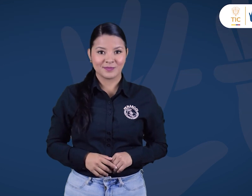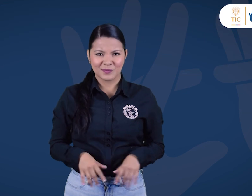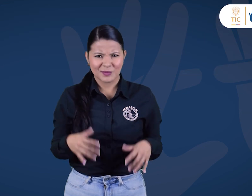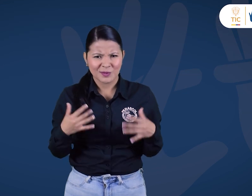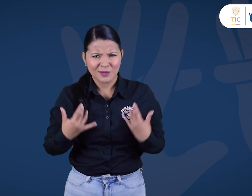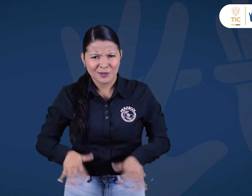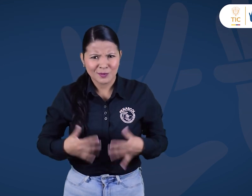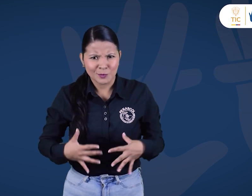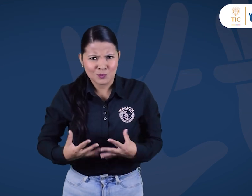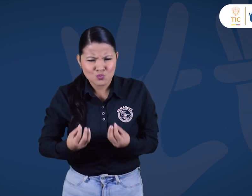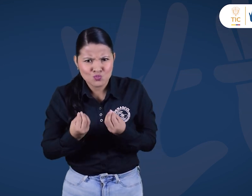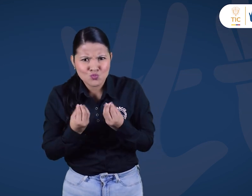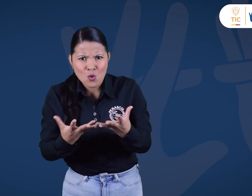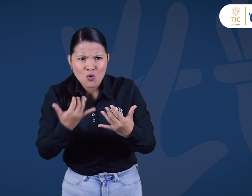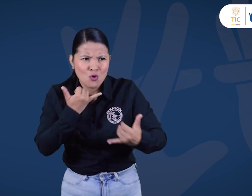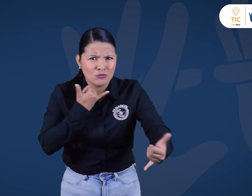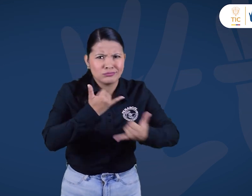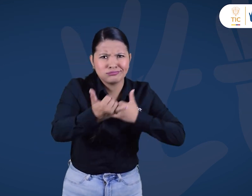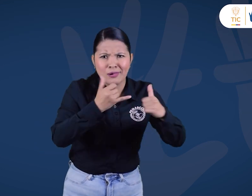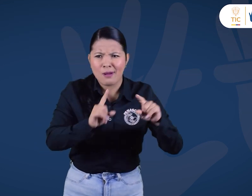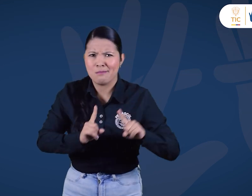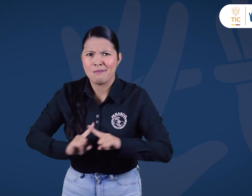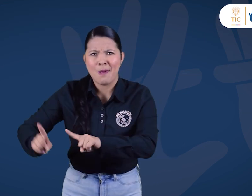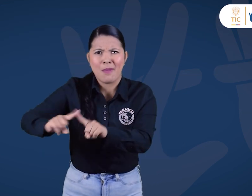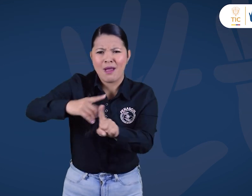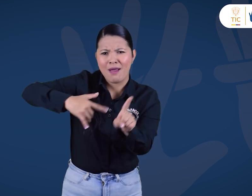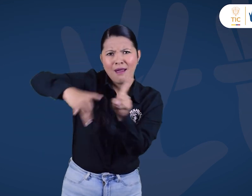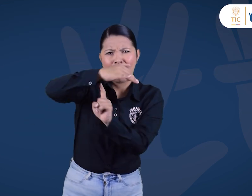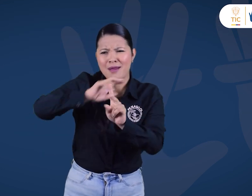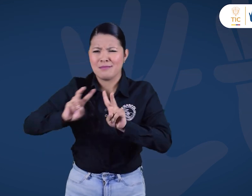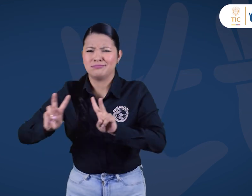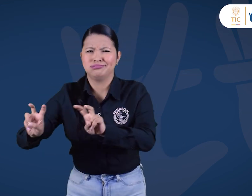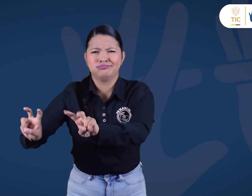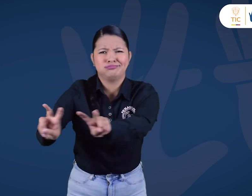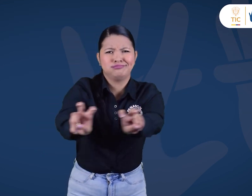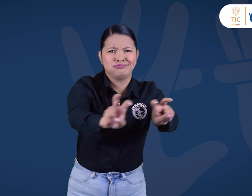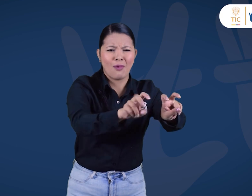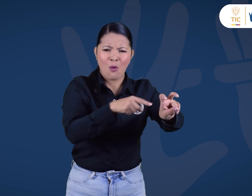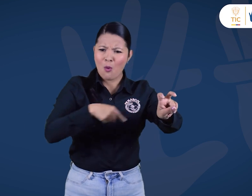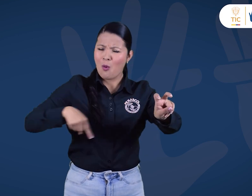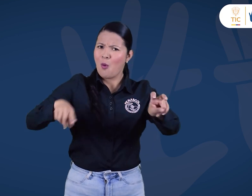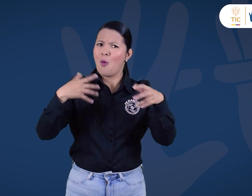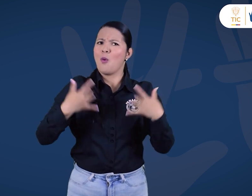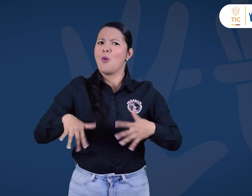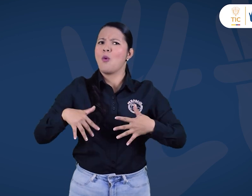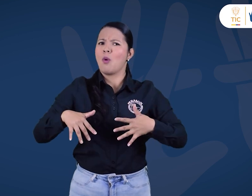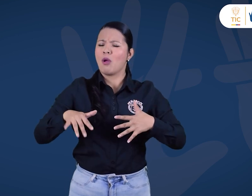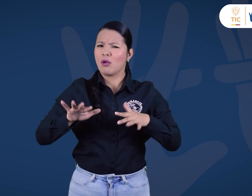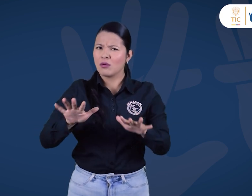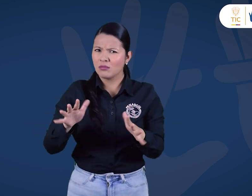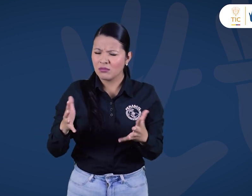Hemos visto los distintos contextos en los que se presentan comunicaciones por medio de Centro de Relevo.